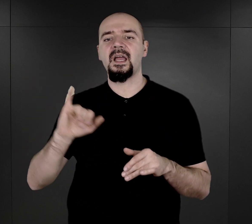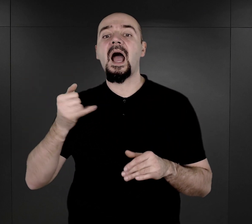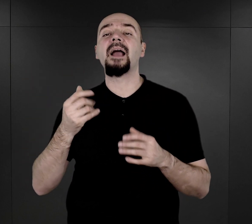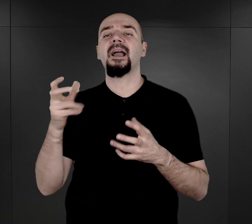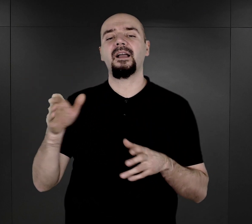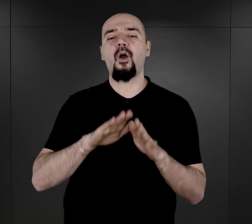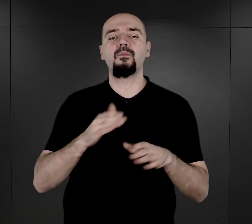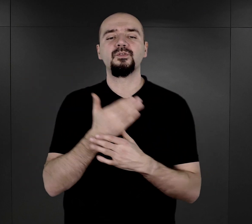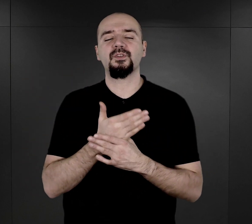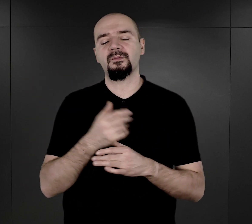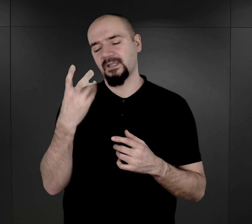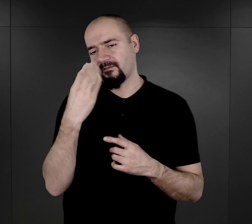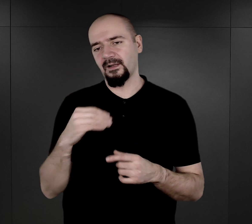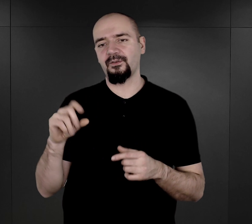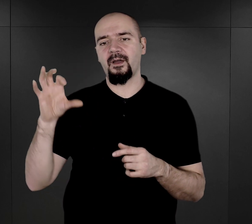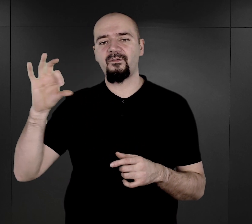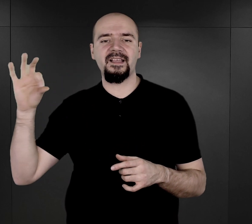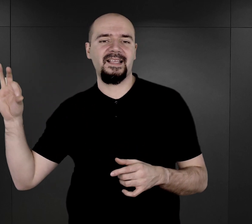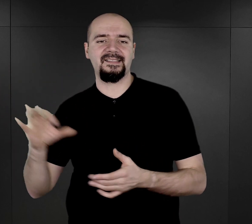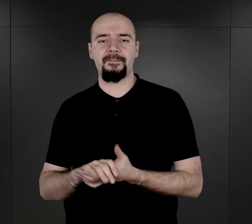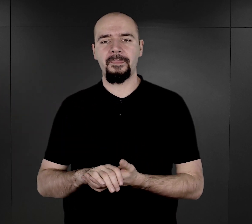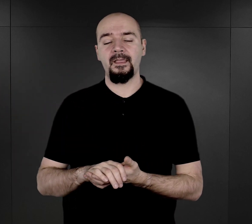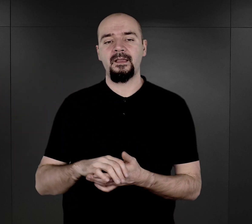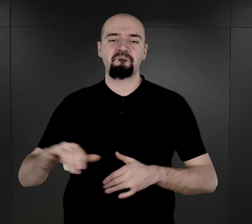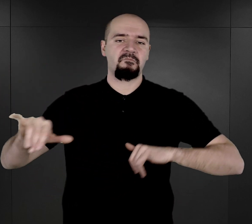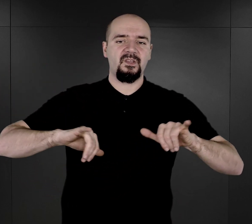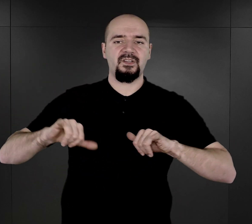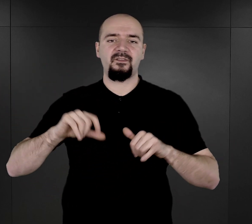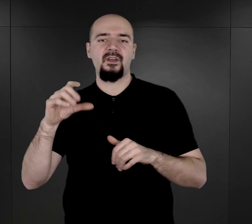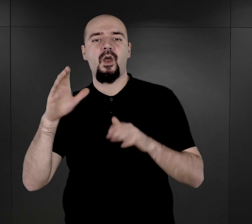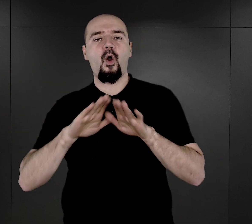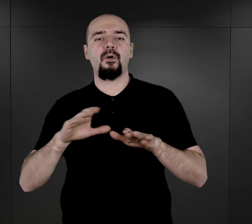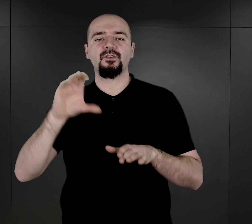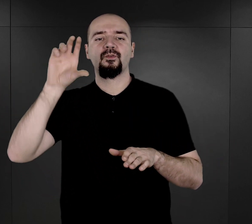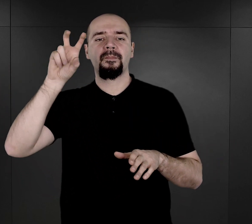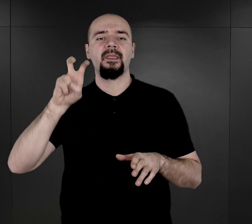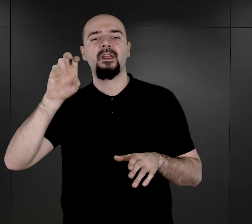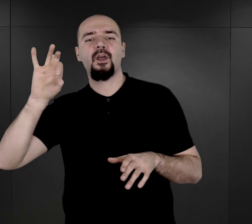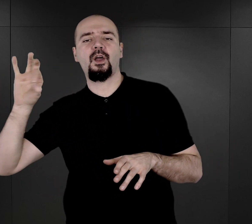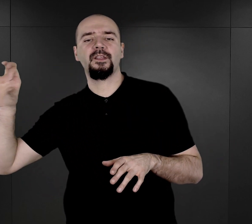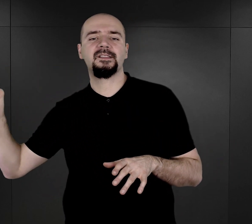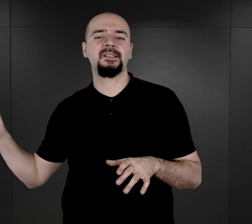Komendant obozu, Rudolf Hyss, który był komendantem obozu Auschwitz, obozu Birkenau,